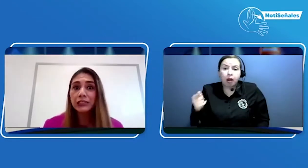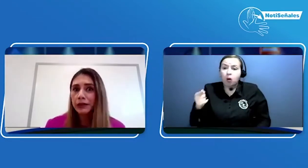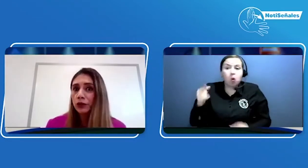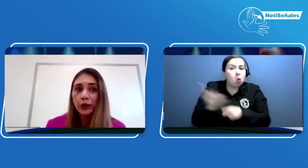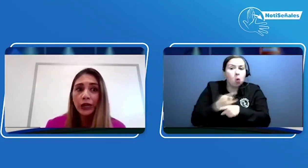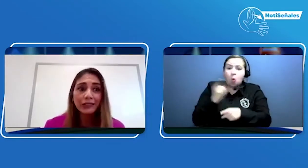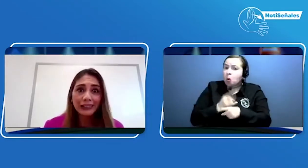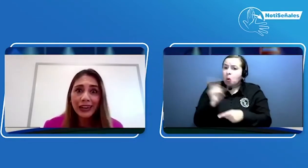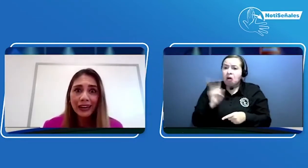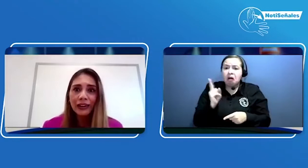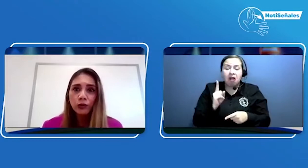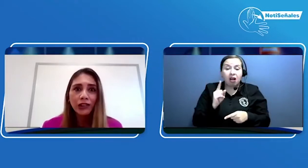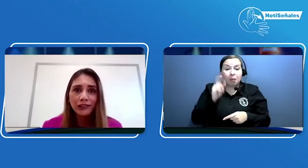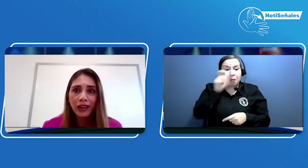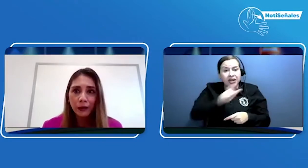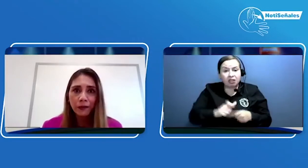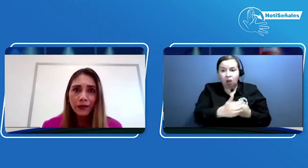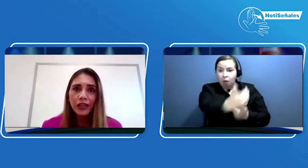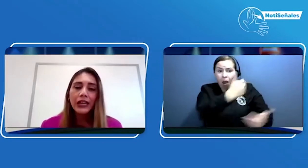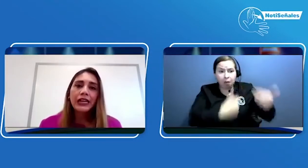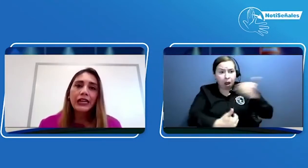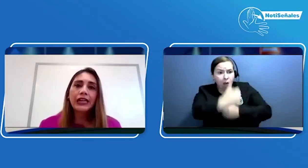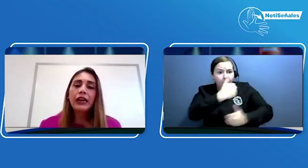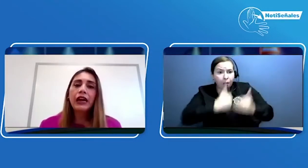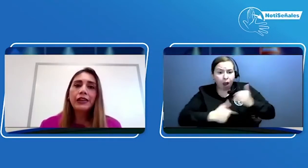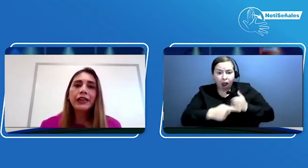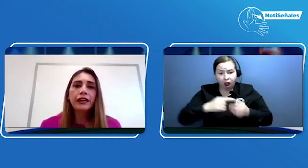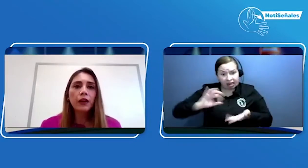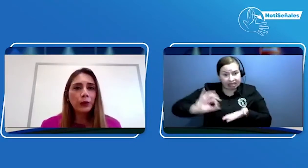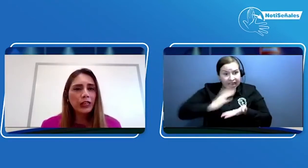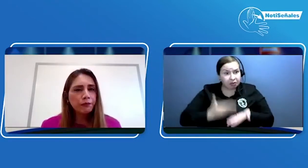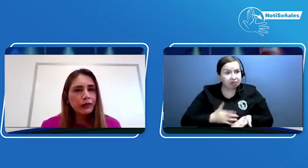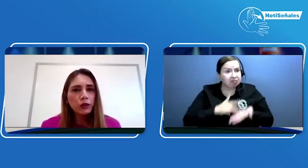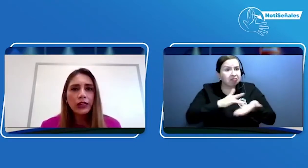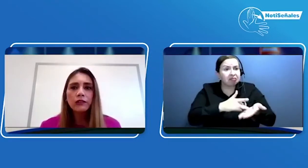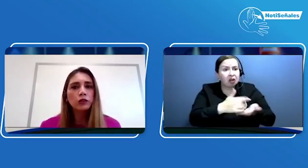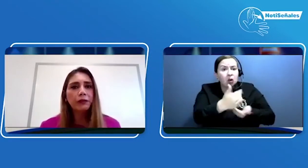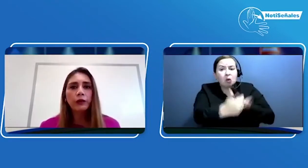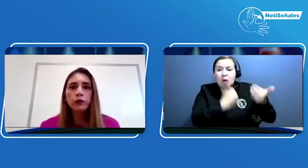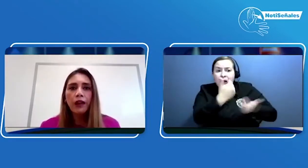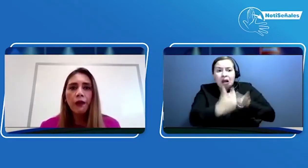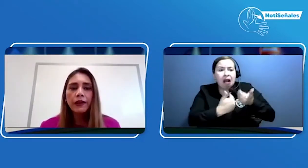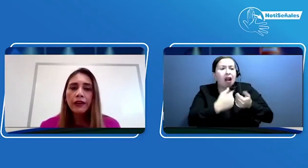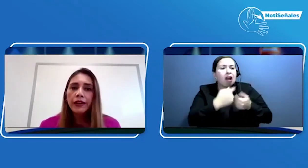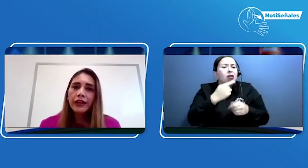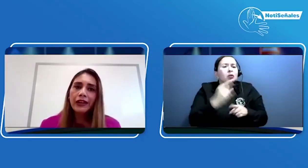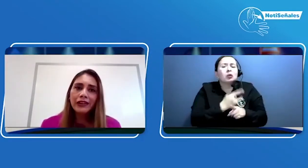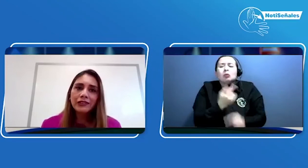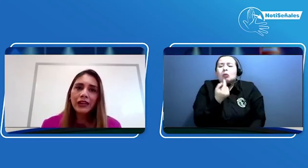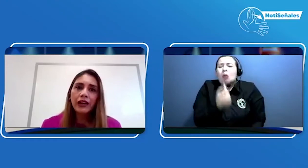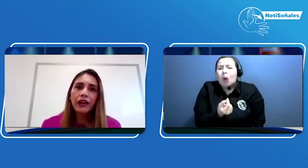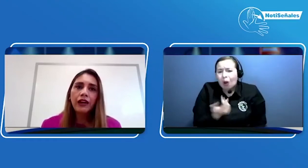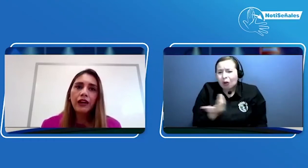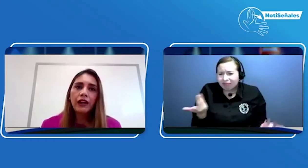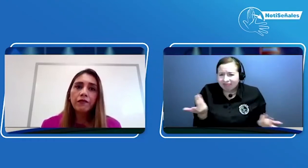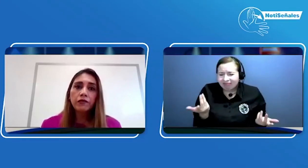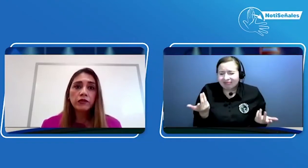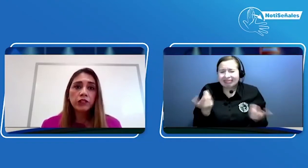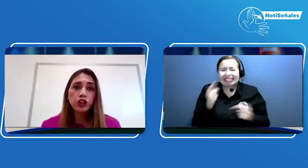personas que llegan a utilizarlo. Y algunas personas nos preguntaban que es que si yo